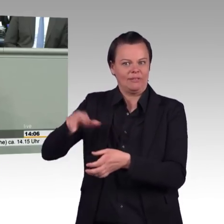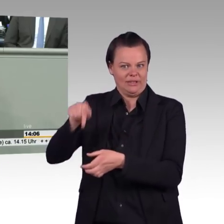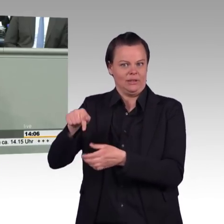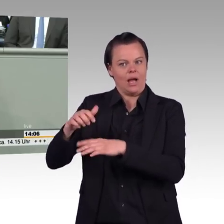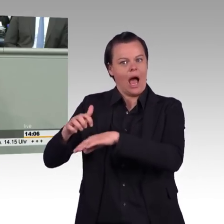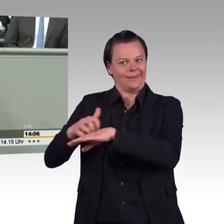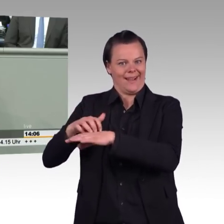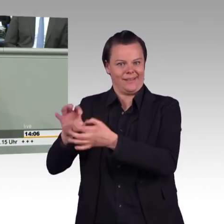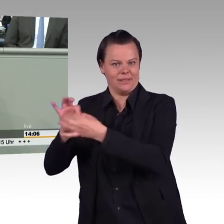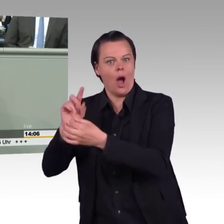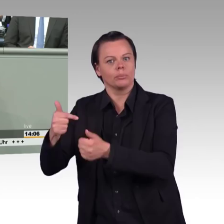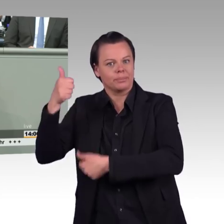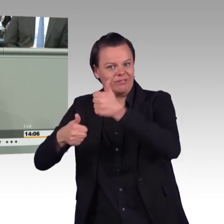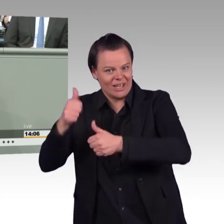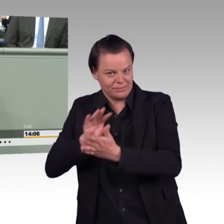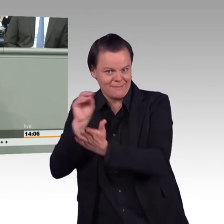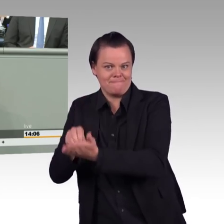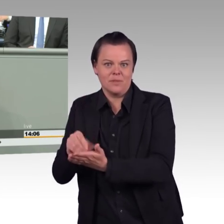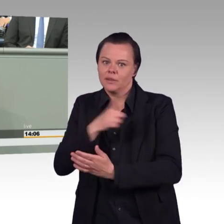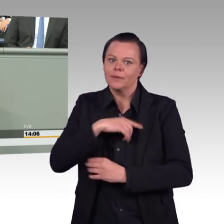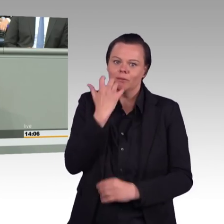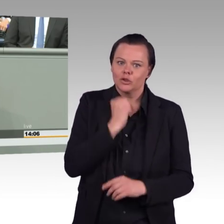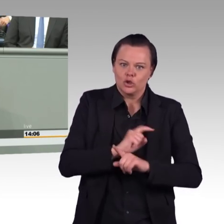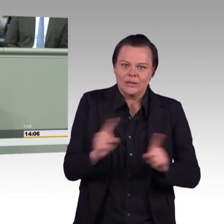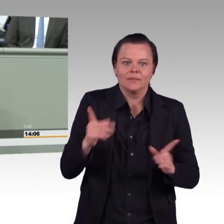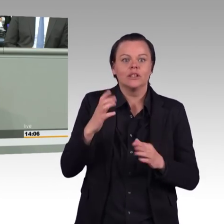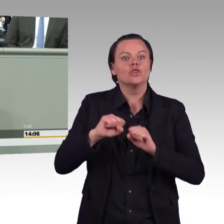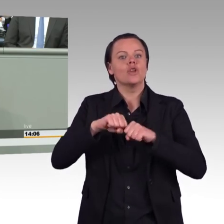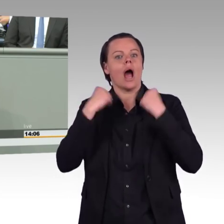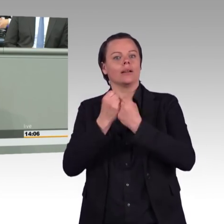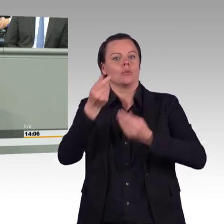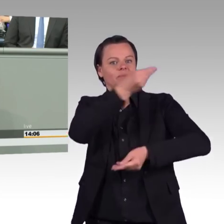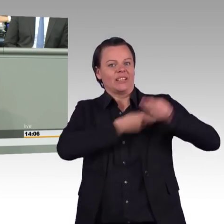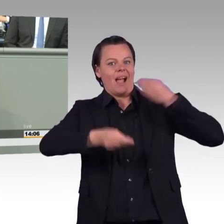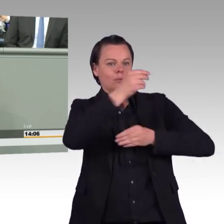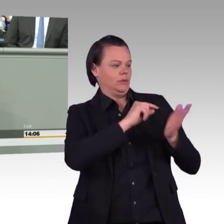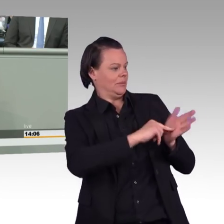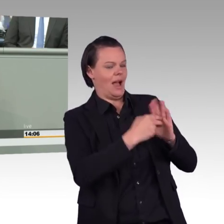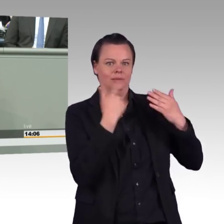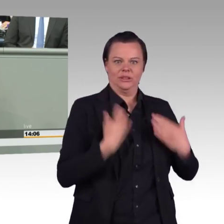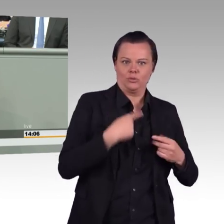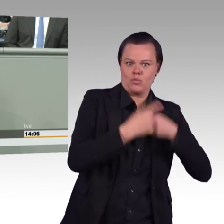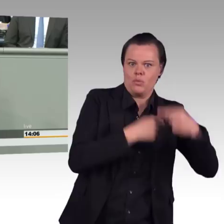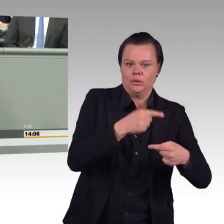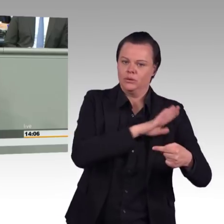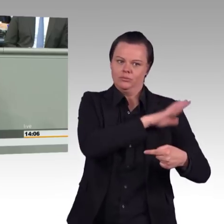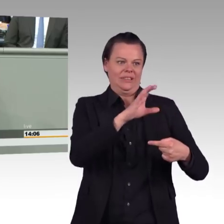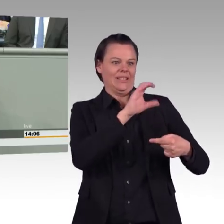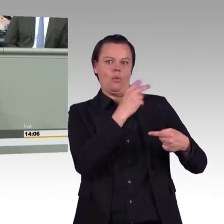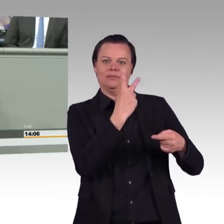als für stillgelegte und stillstehende Windräder Entschädigung zu zahlen. Und, meine Damen und Herren, diese neuen Ideen